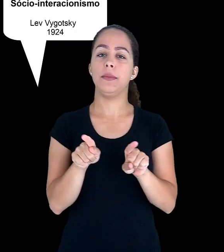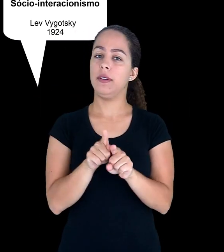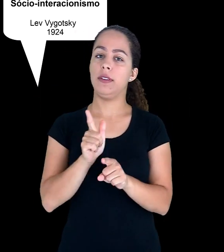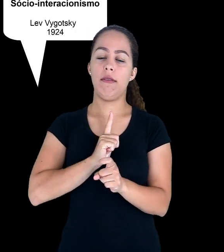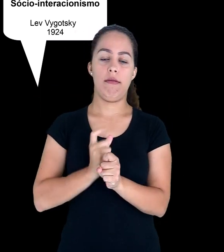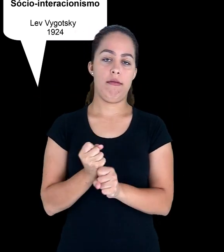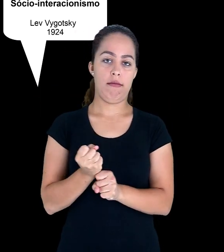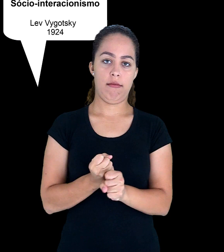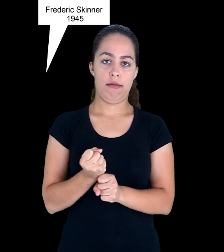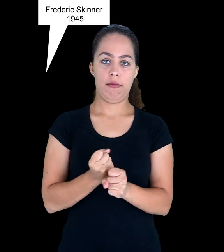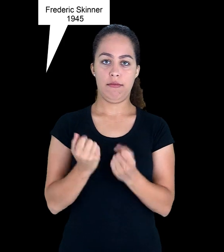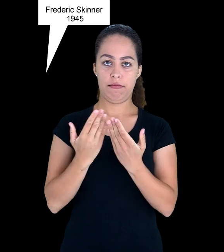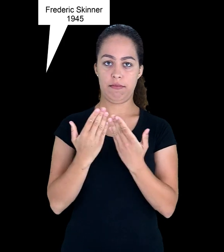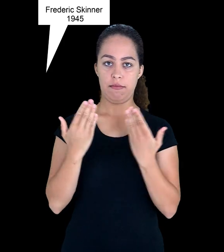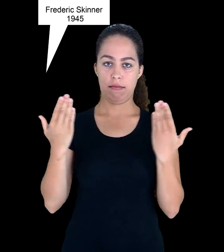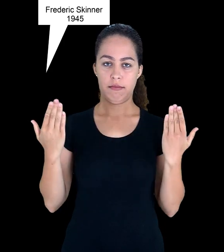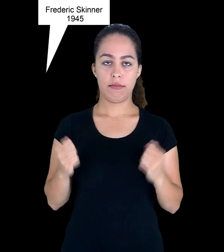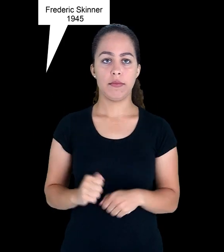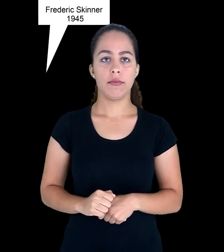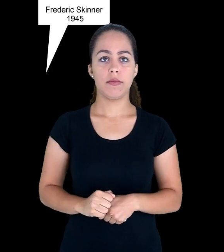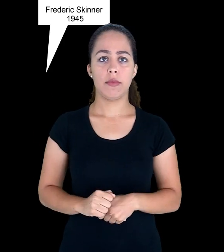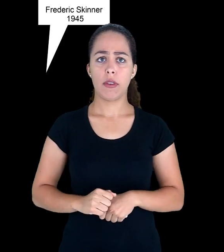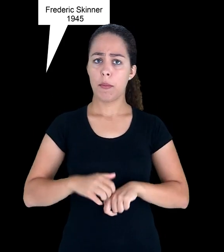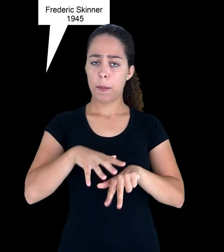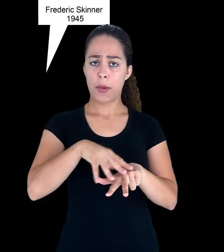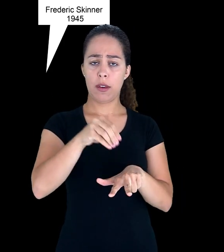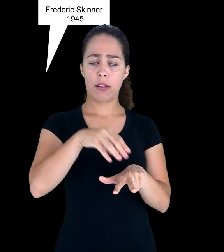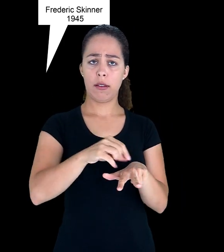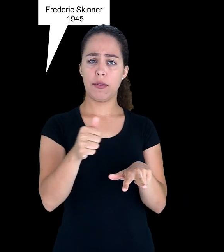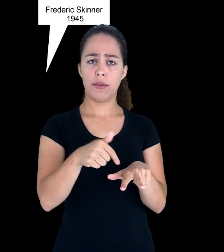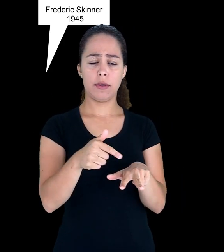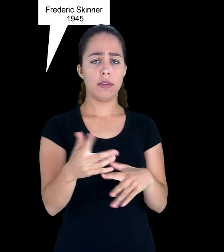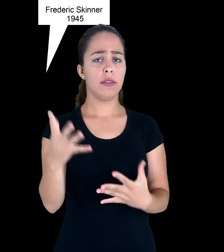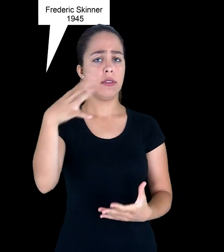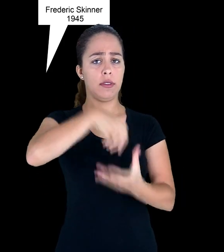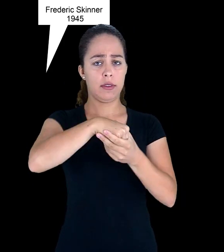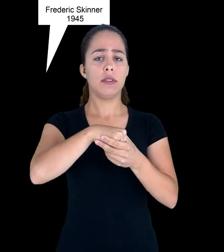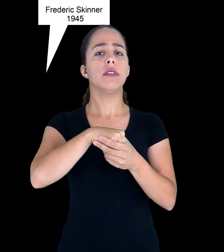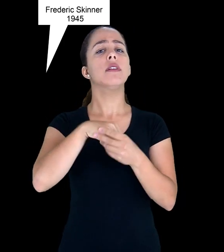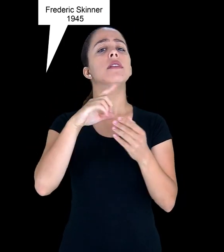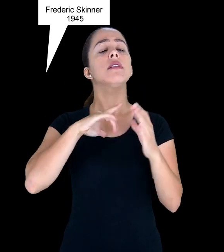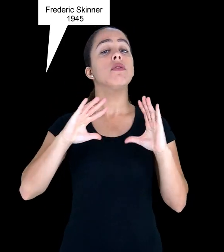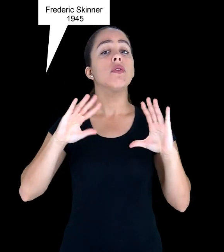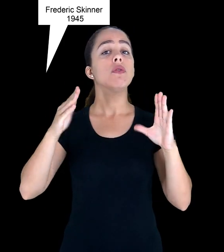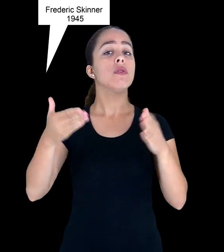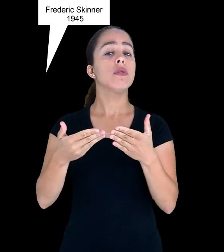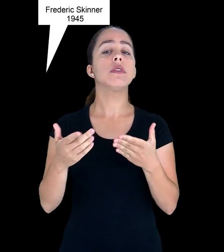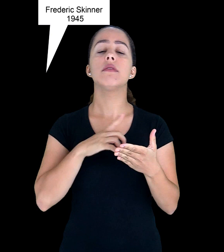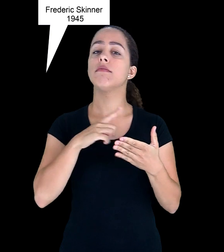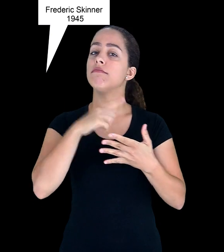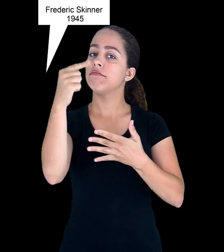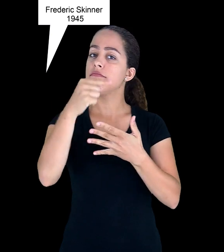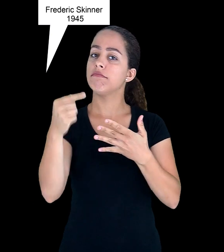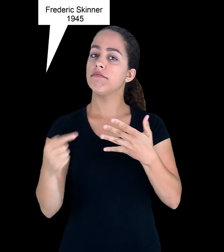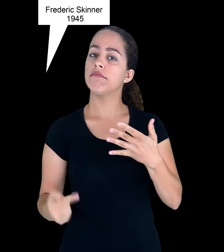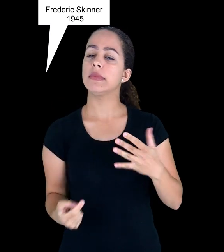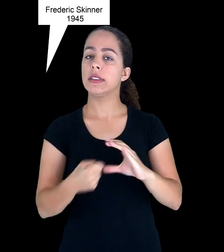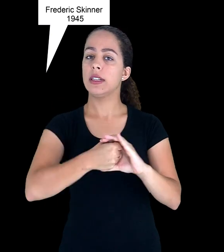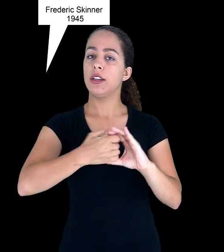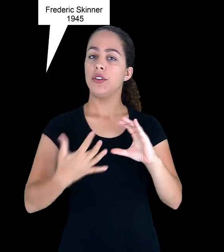O behaviorismo, então, ele coloca a ênfase nos aspectos do comportamento, como